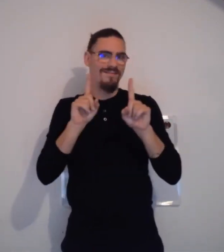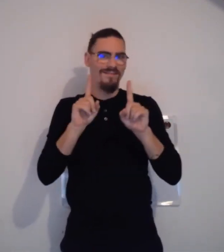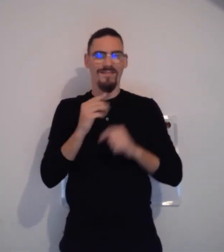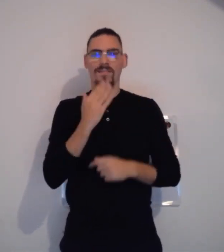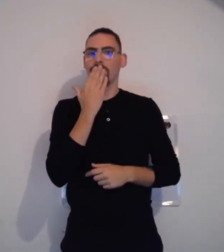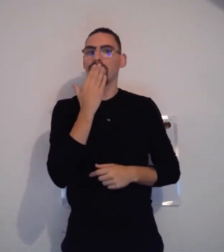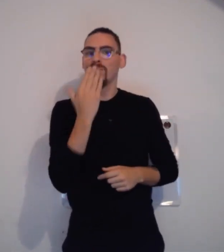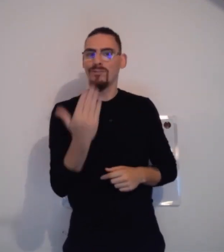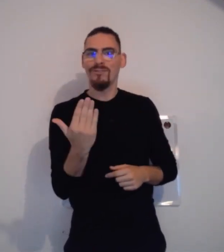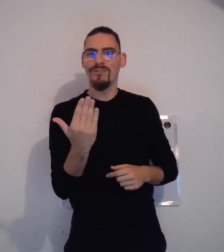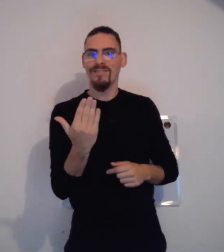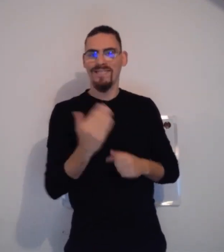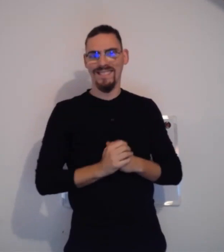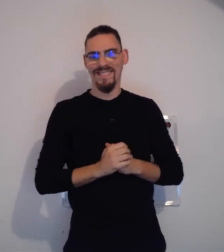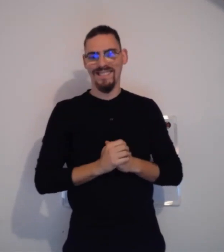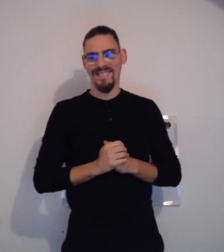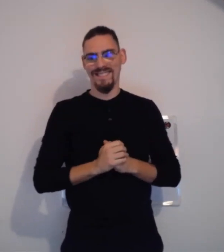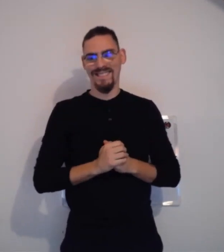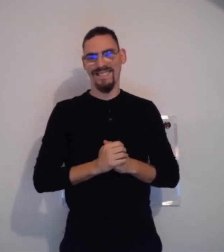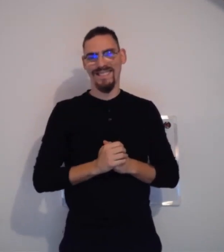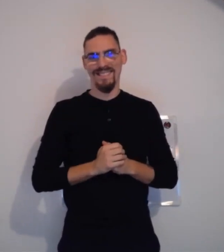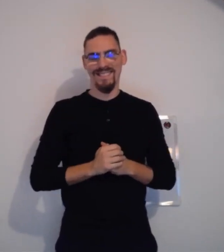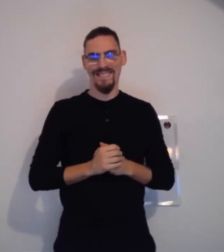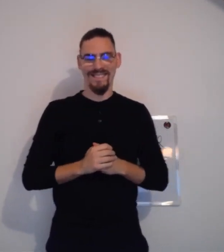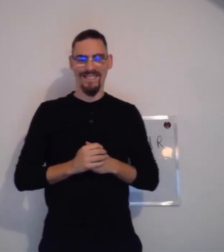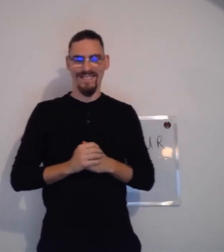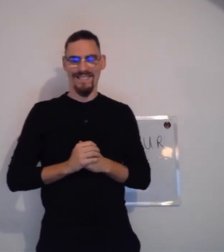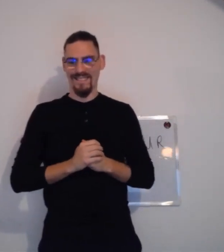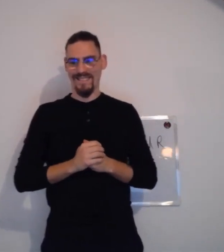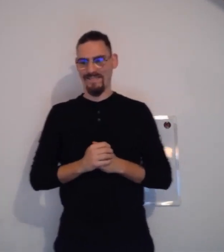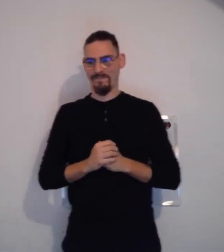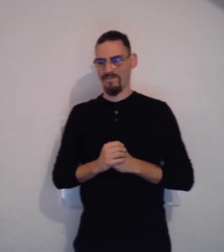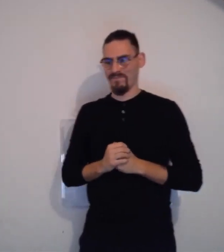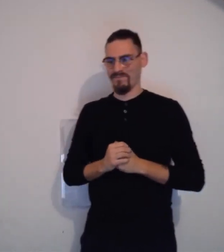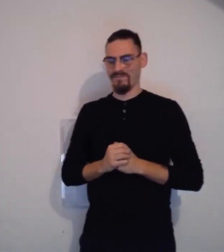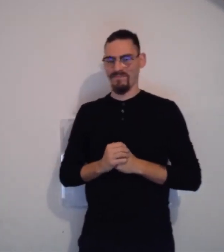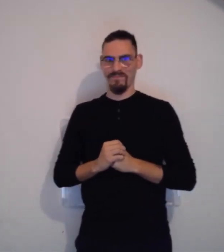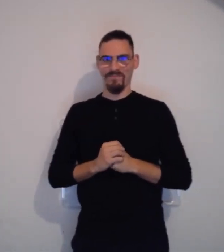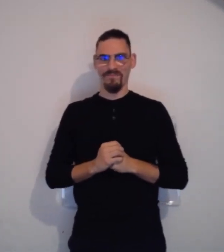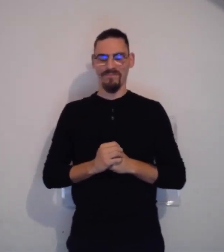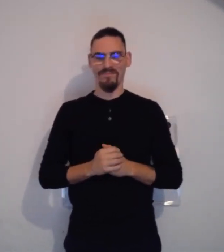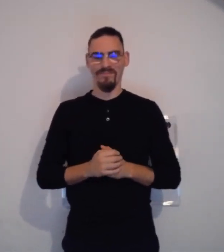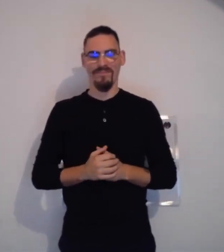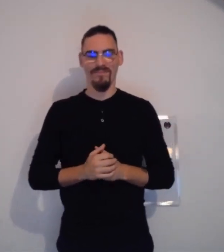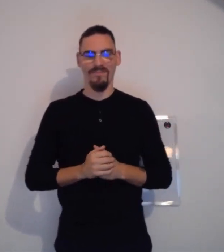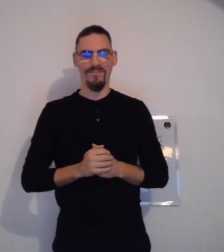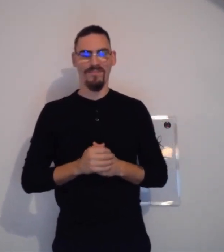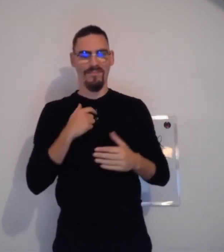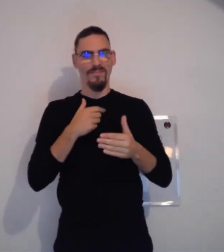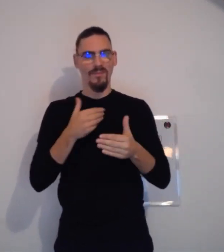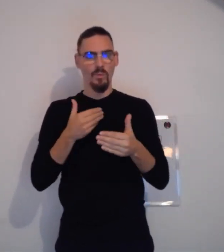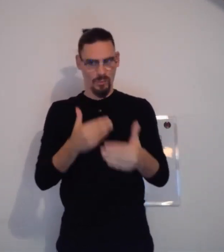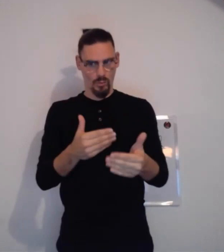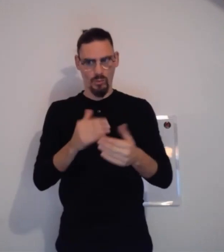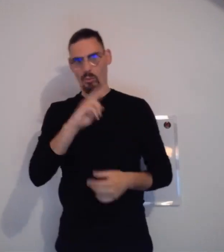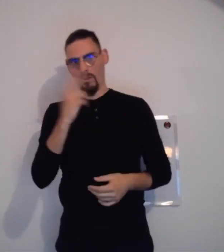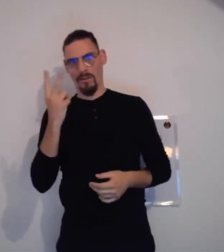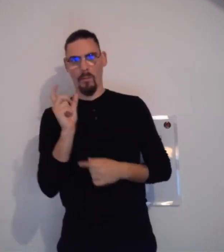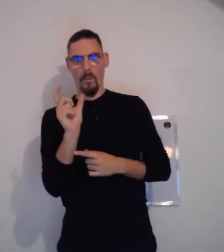Mais on ne fait pas de bisous, hein ? Pas de « pfff » derrière, ? Attention, ? Pas de smack, hein ?